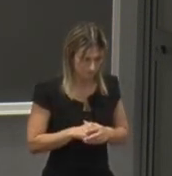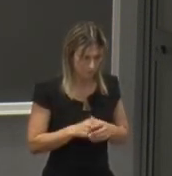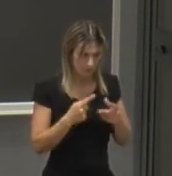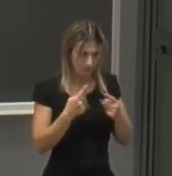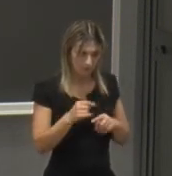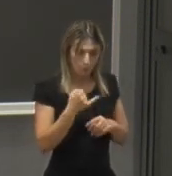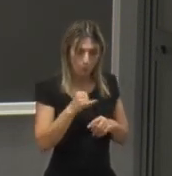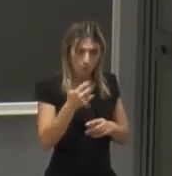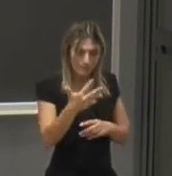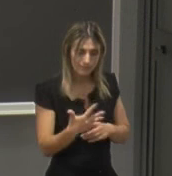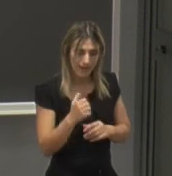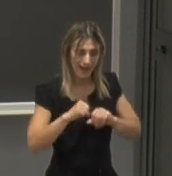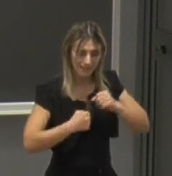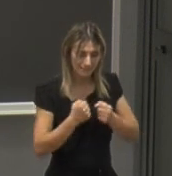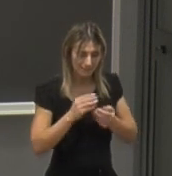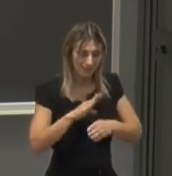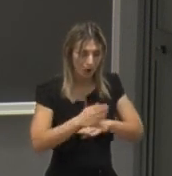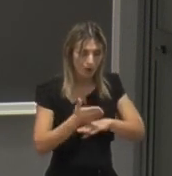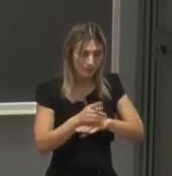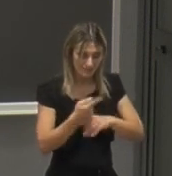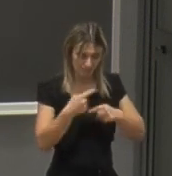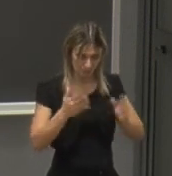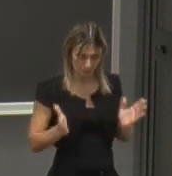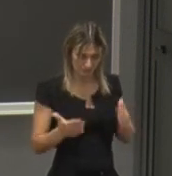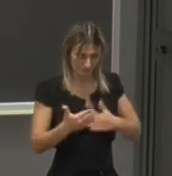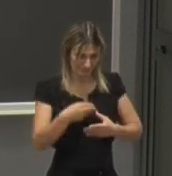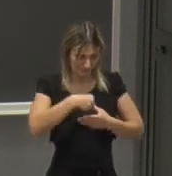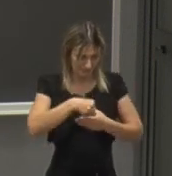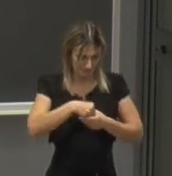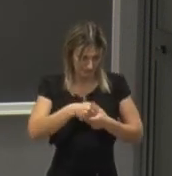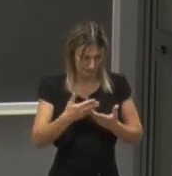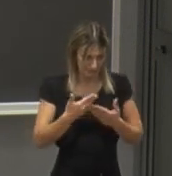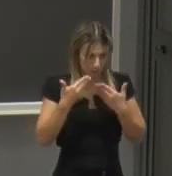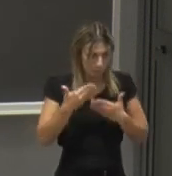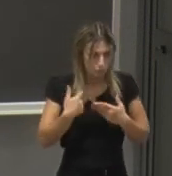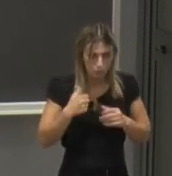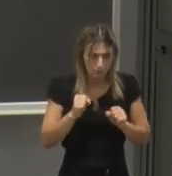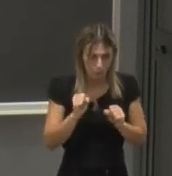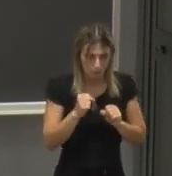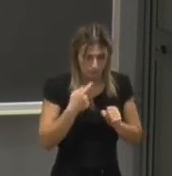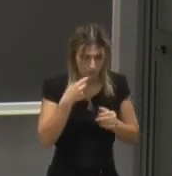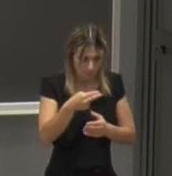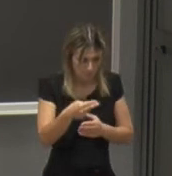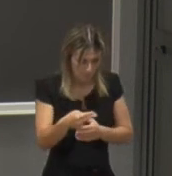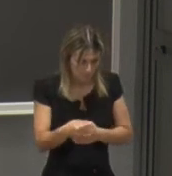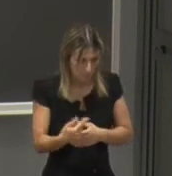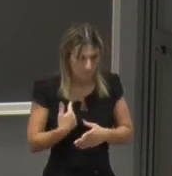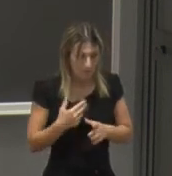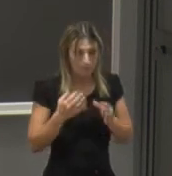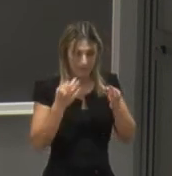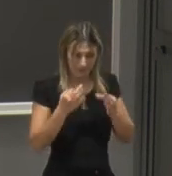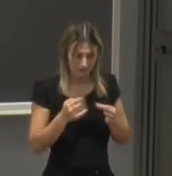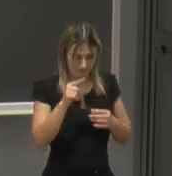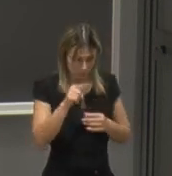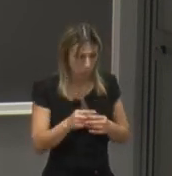queste sono tutte le attività di orientamento del nostro dipartimento non ho purtroppo tempo per soffermarmi vi assicuro che è una delle